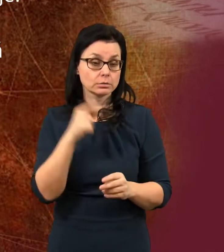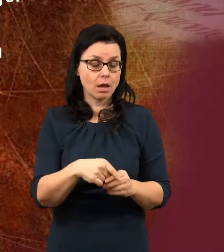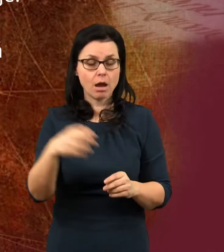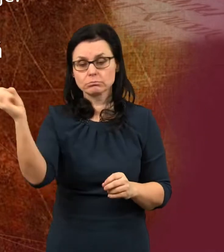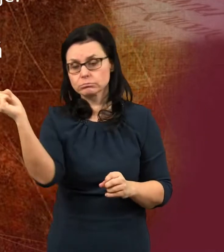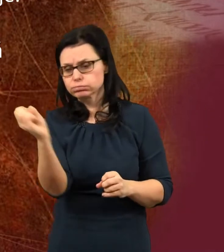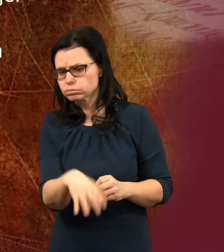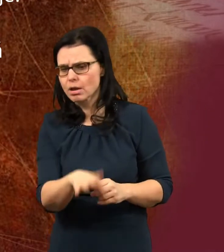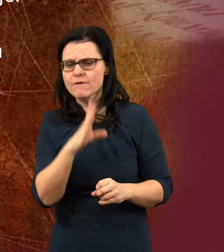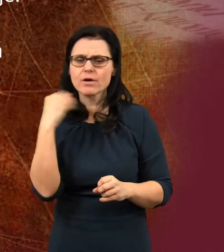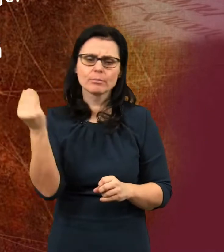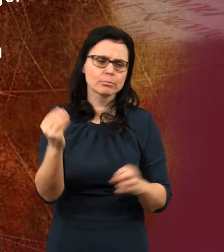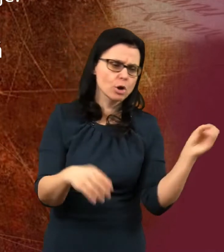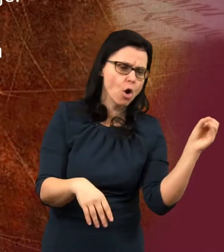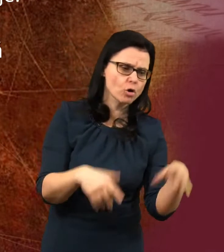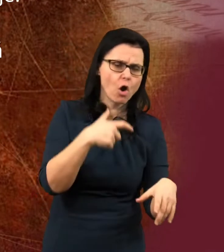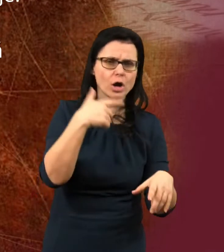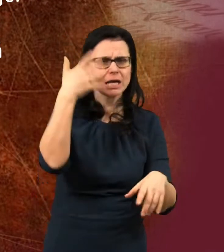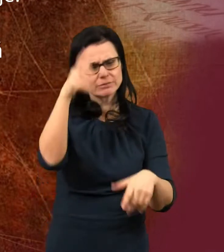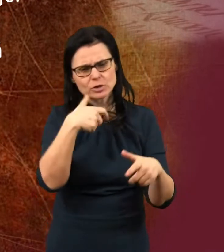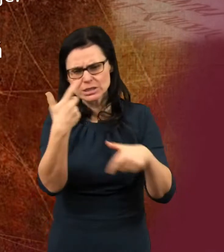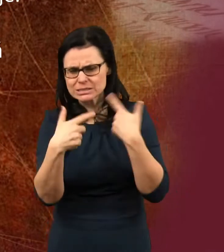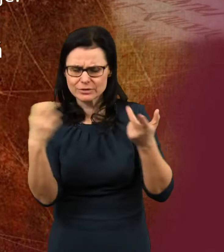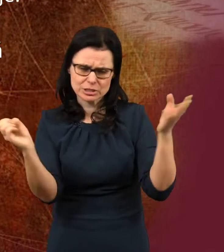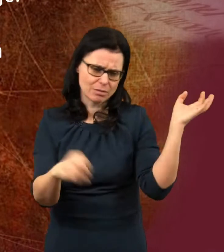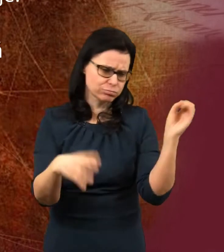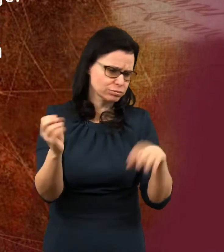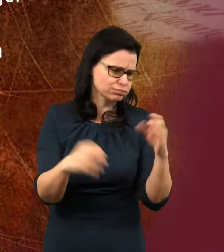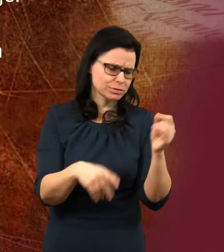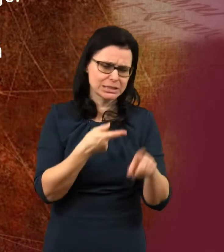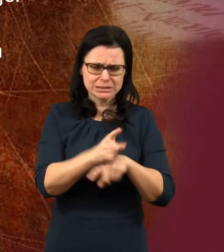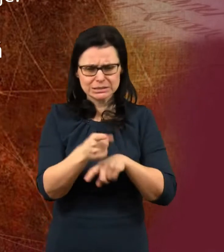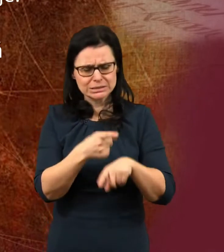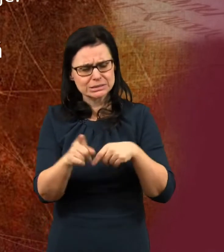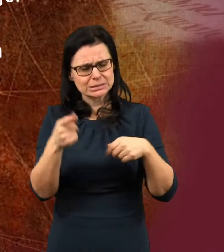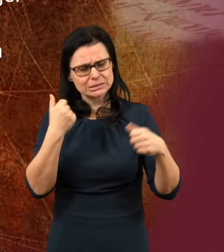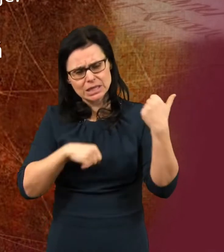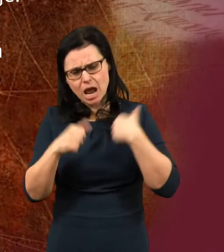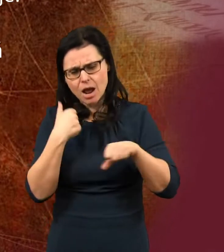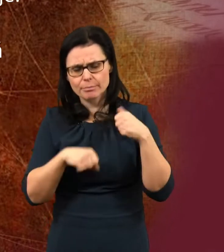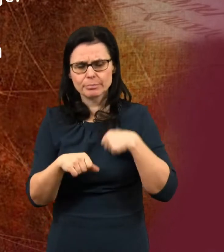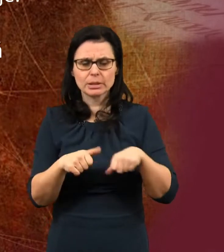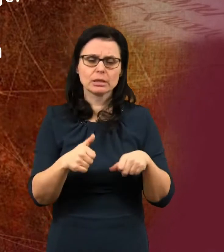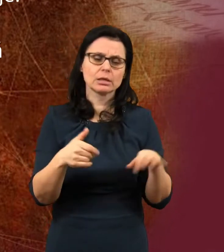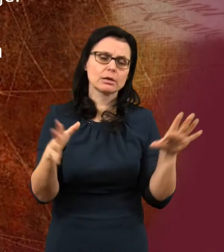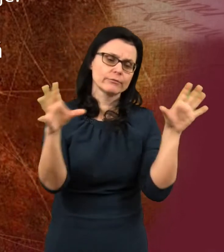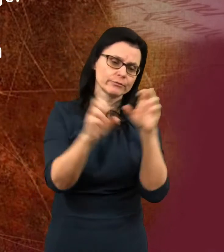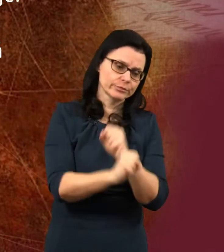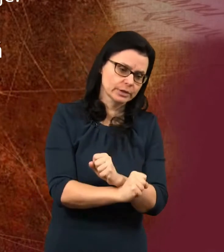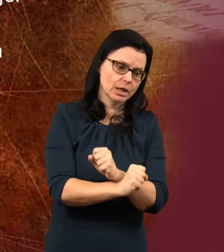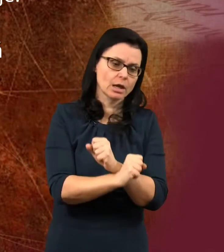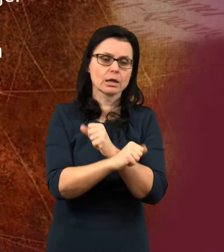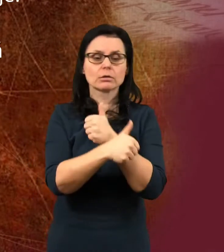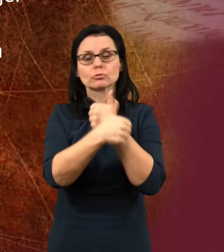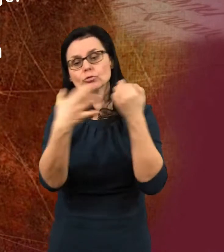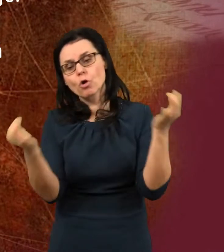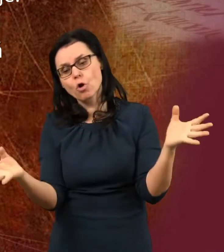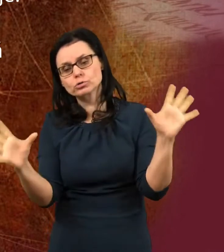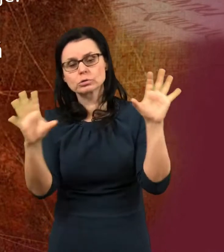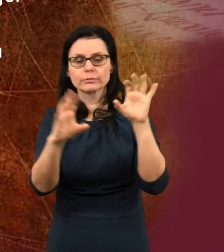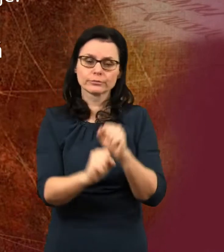a falešný prorok a budou trýzněni dnem i nocí na věky věků. Mnoho lidí si myslí, že